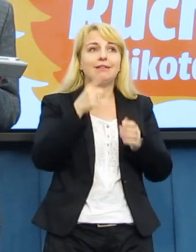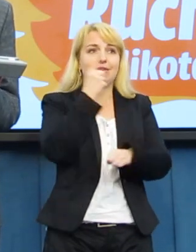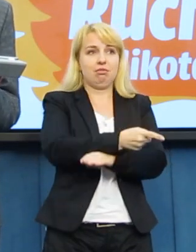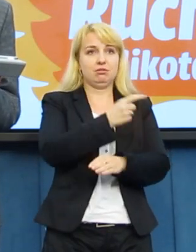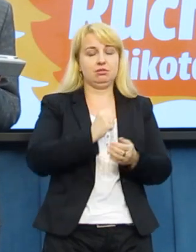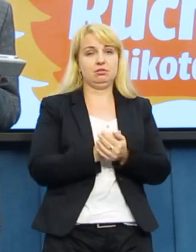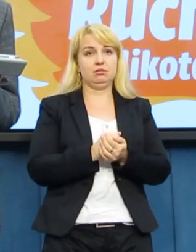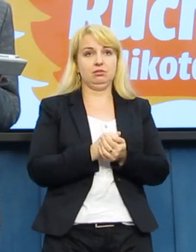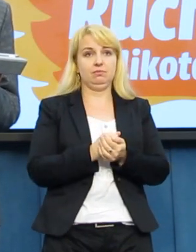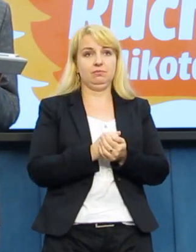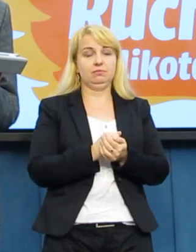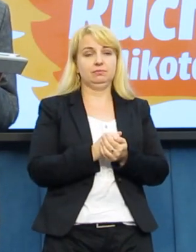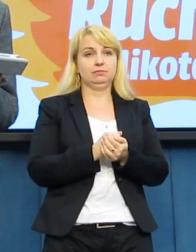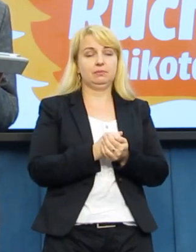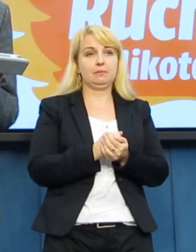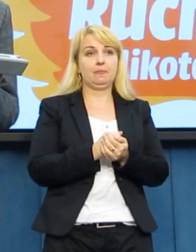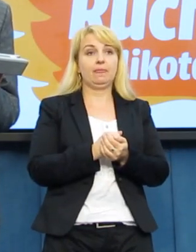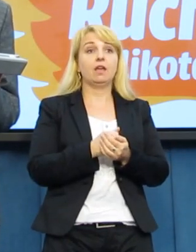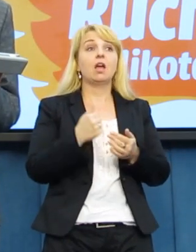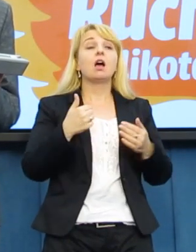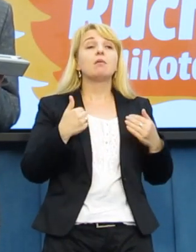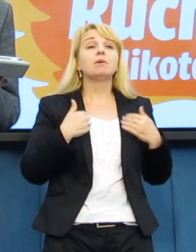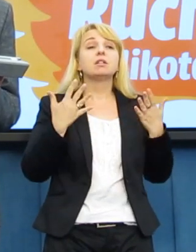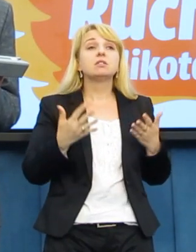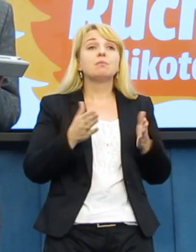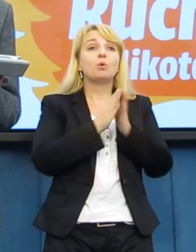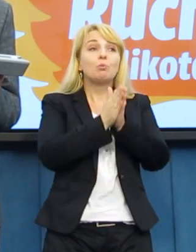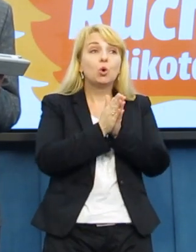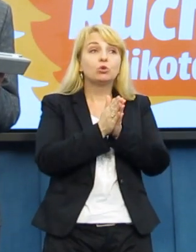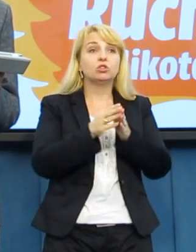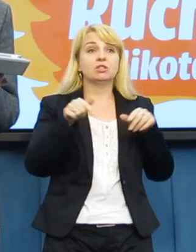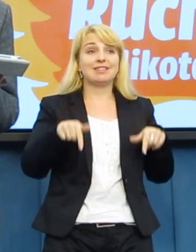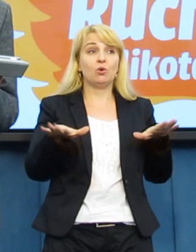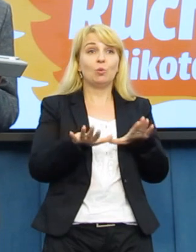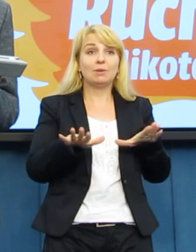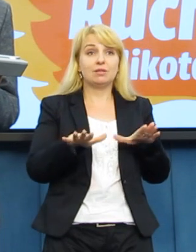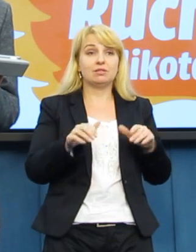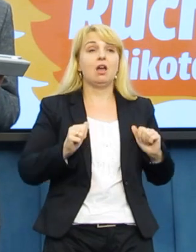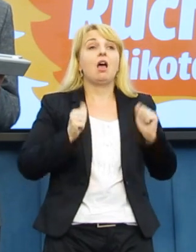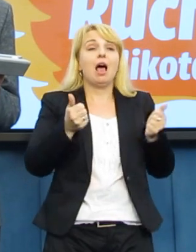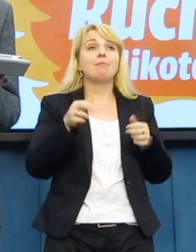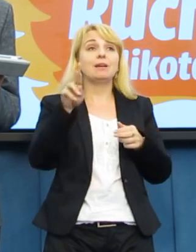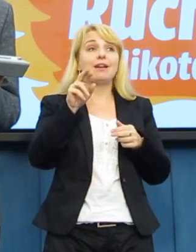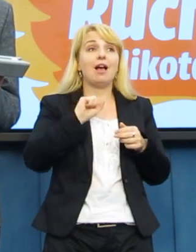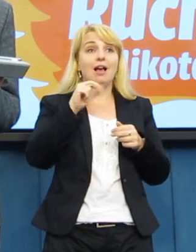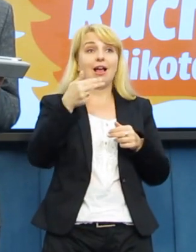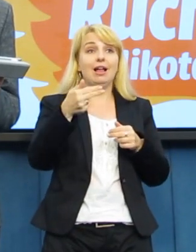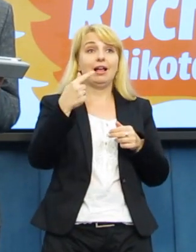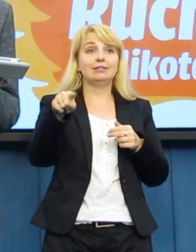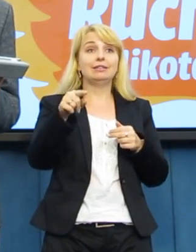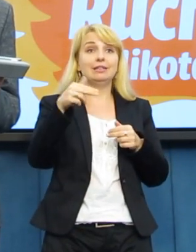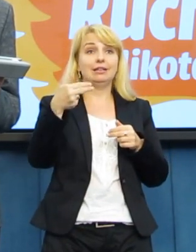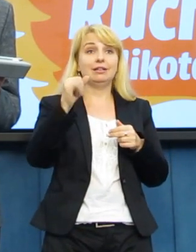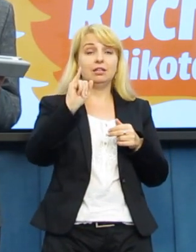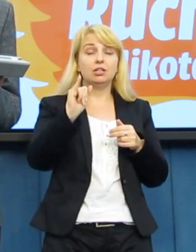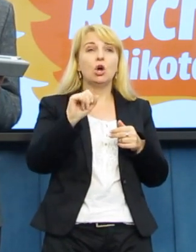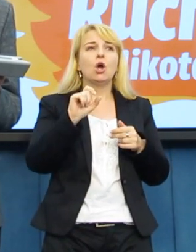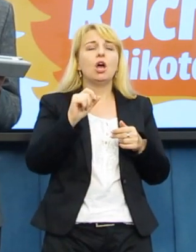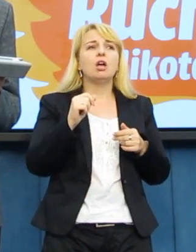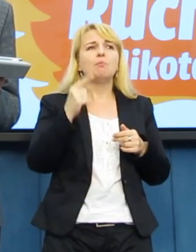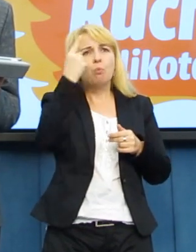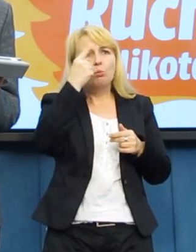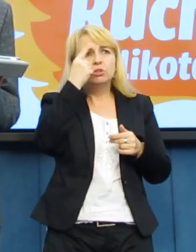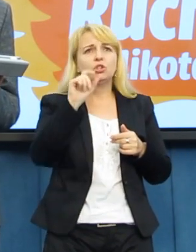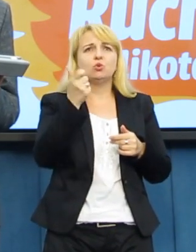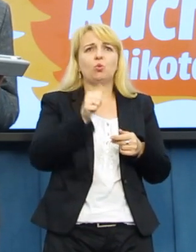decyzji. I apelujemy z tego miejsca, żeby radni miasta Torunia zastanowili się nad tym, co jest dla nich